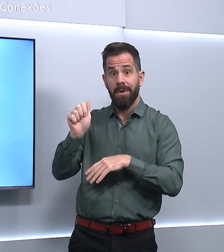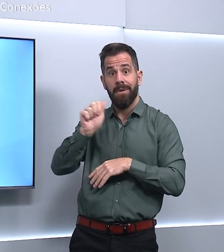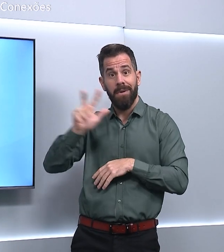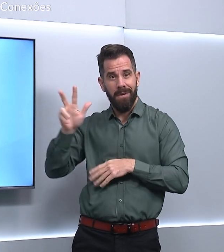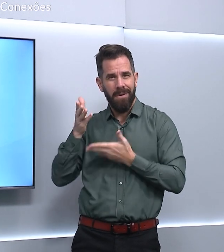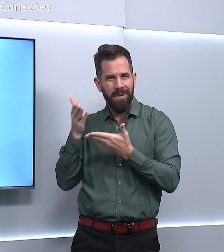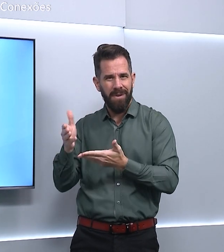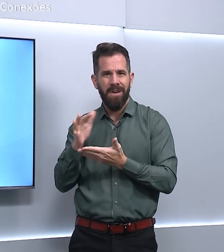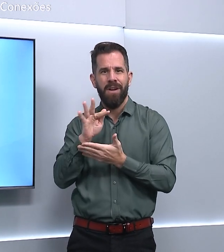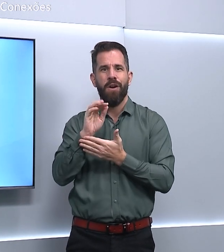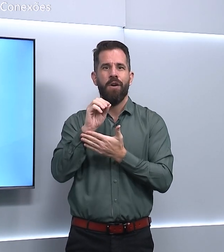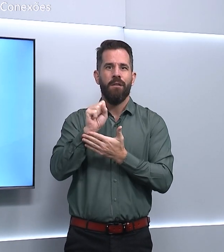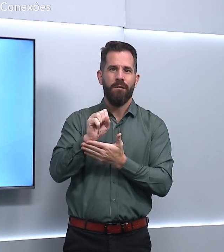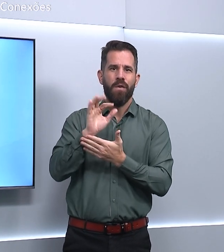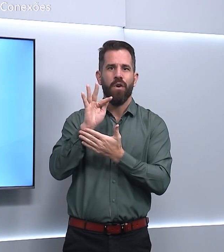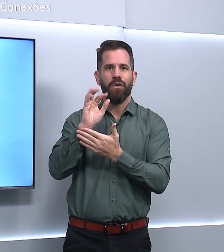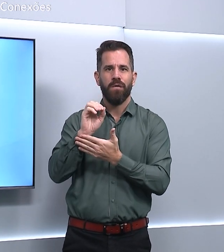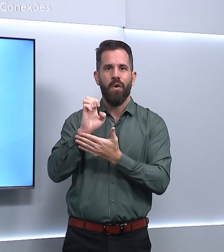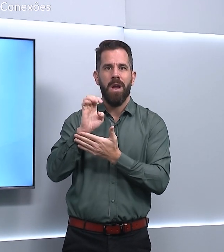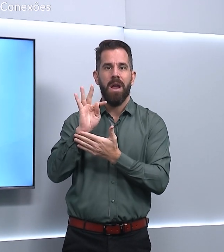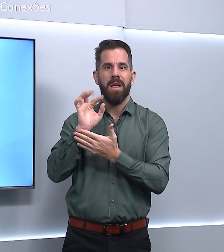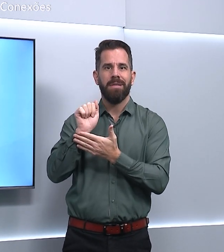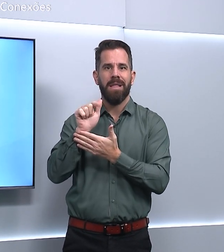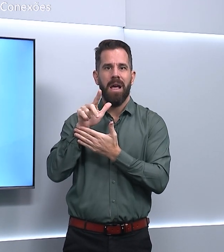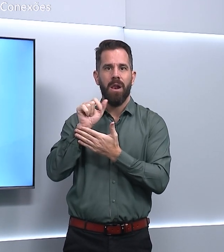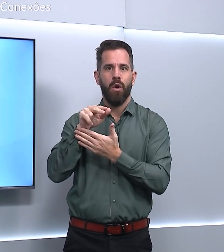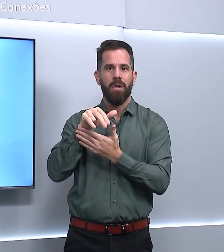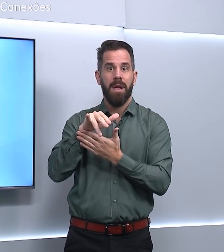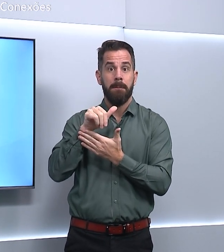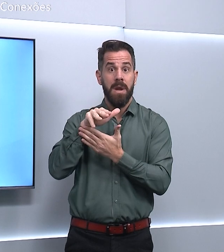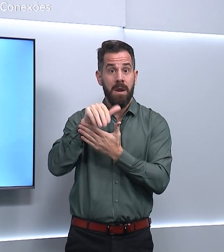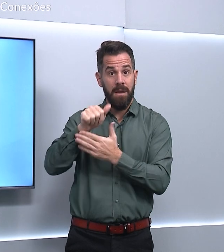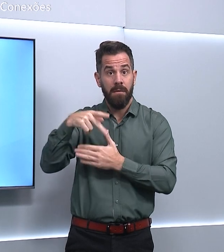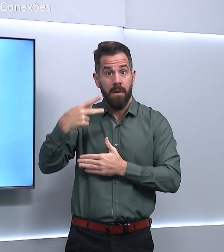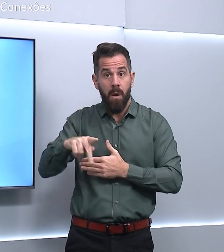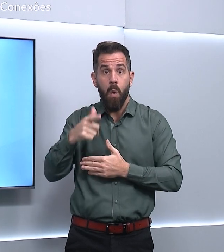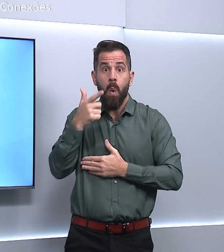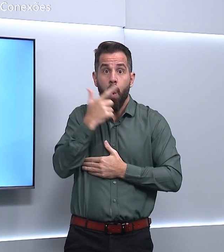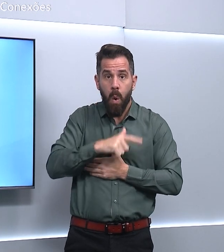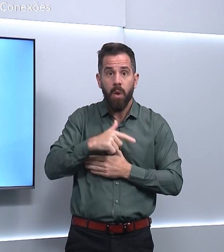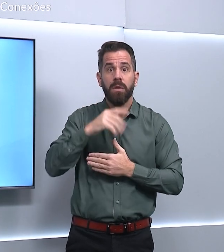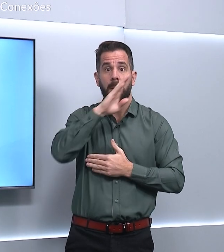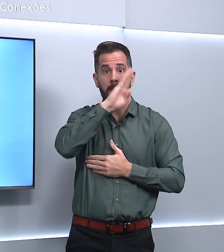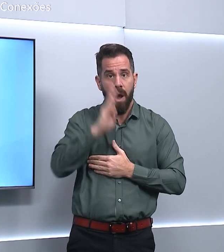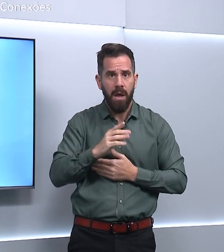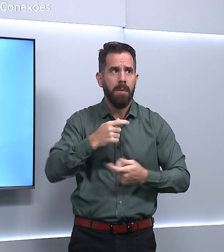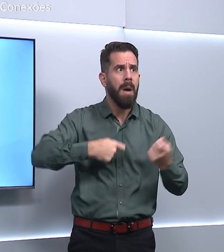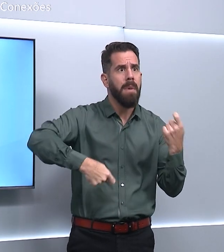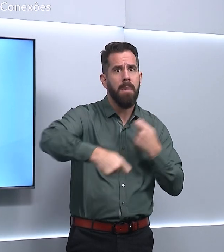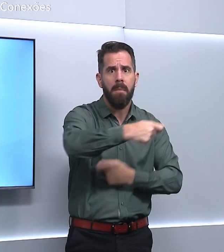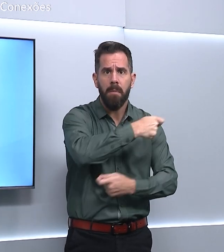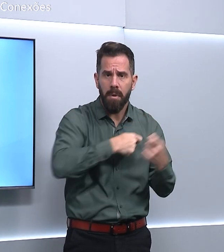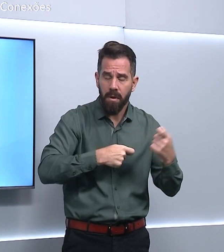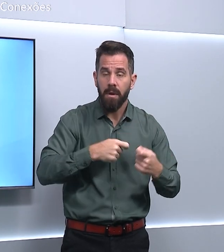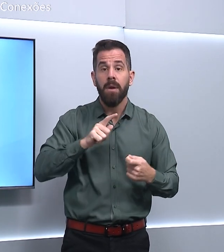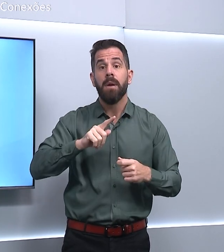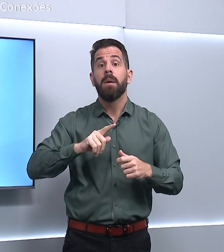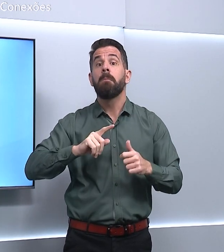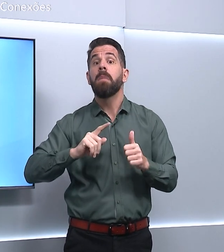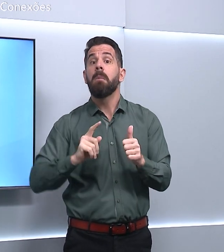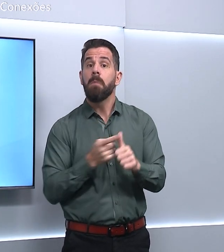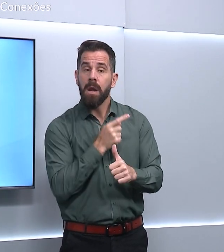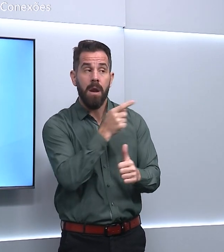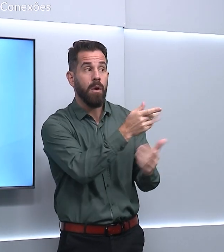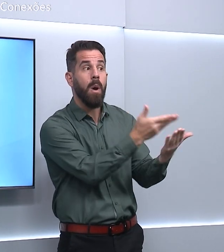fosfoetanolamina possa ser comercializada no Brasil, é necessário que os produtores apresentem um